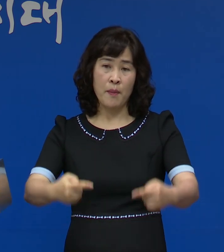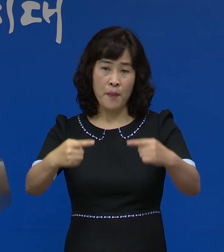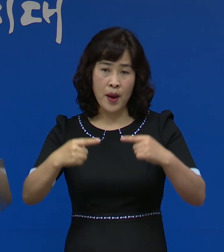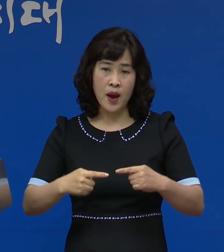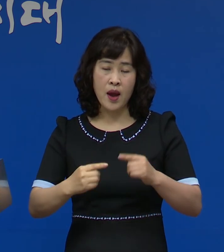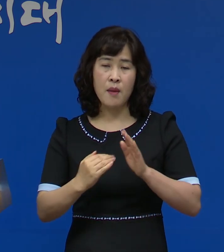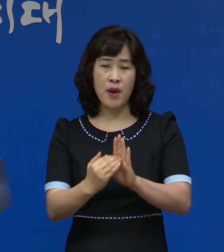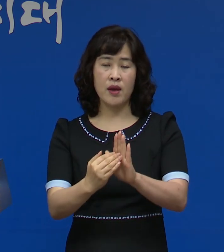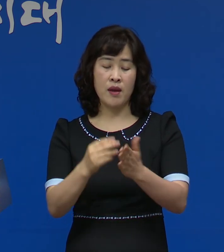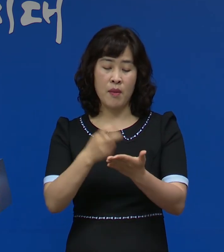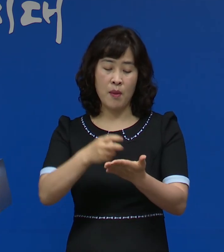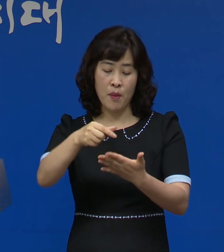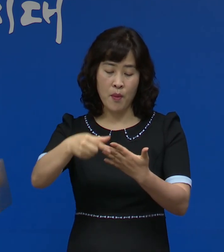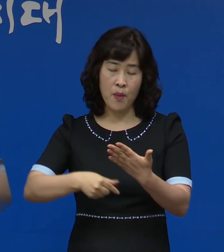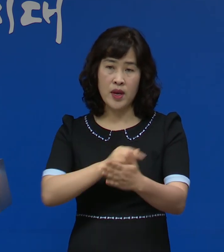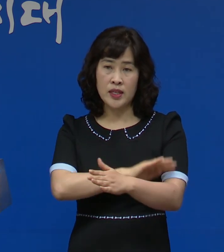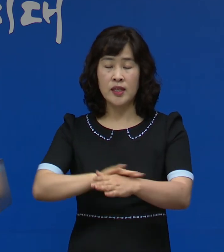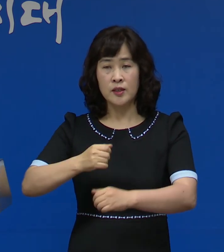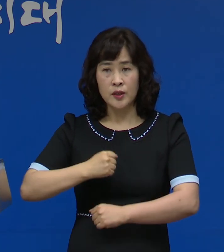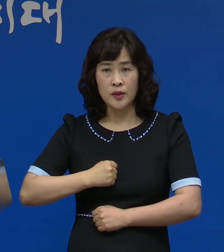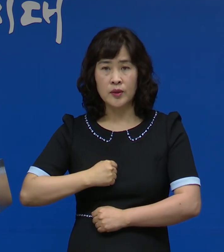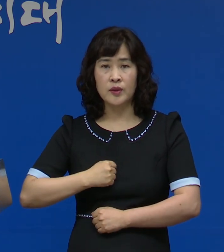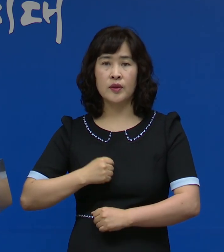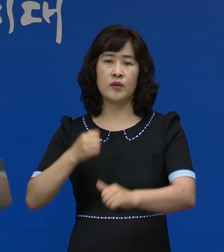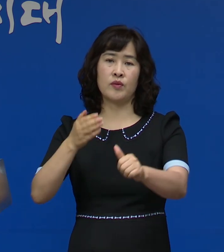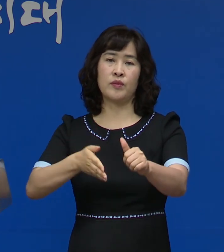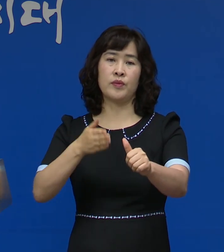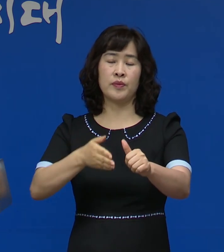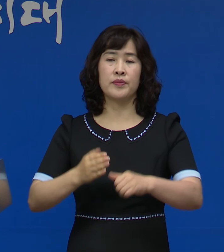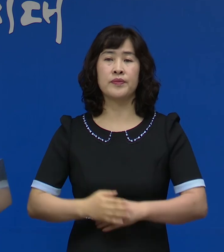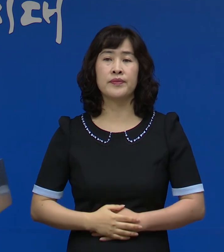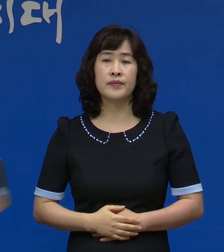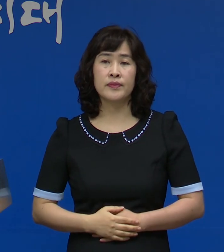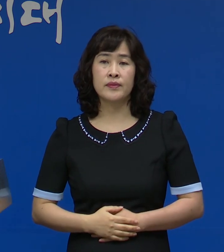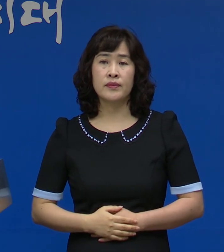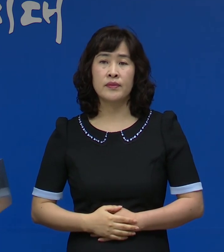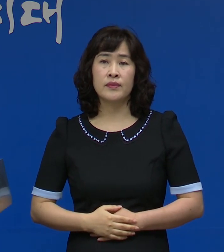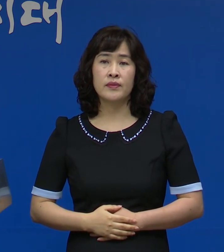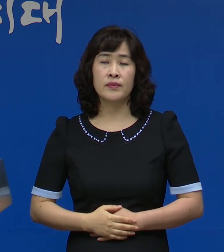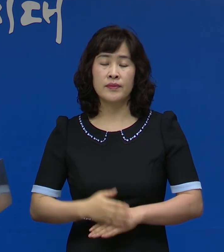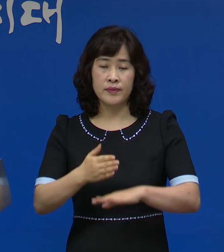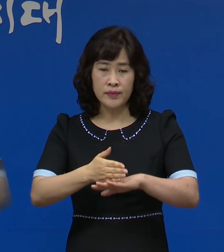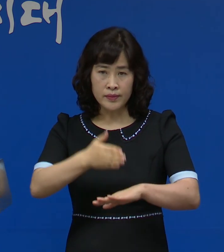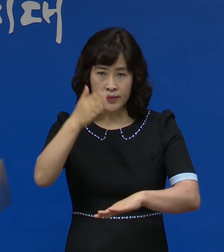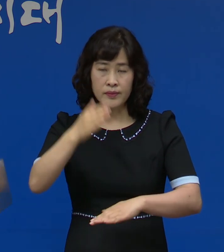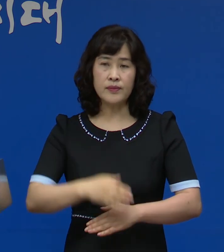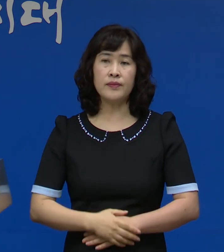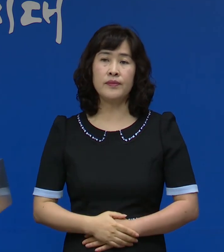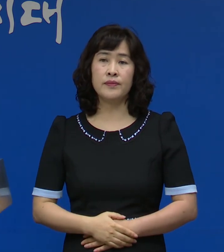방역수칙 준수를 거듭 당부 말씀드립니다 감사합니다